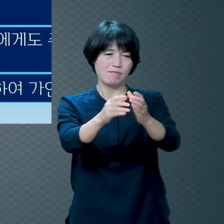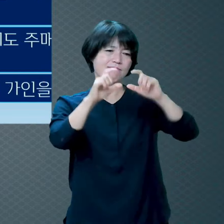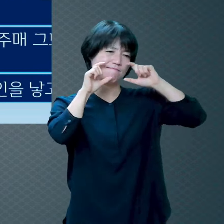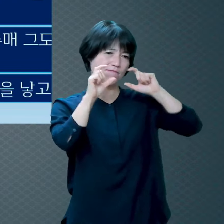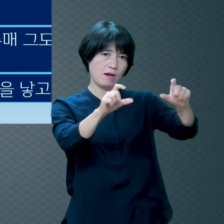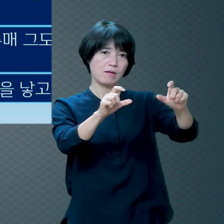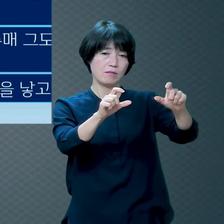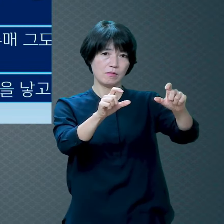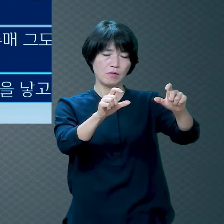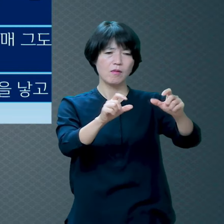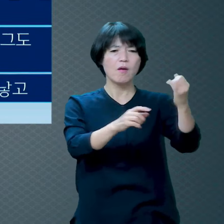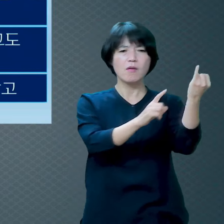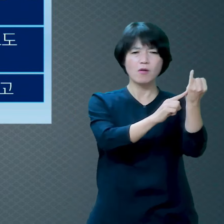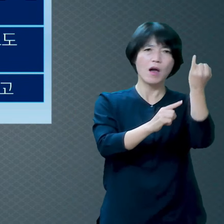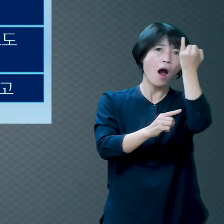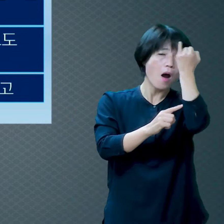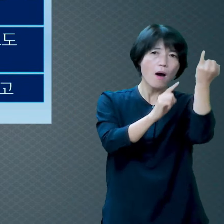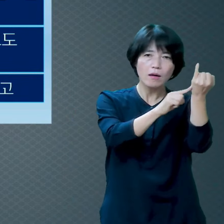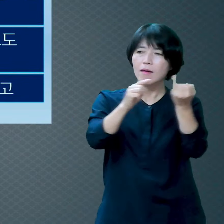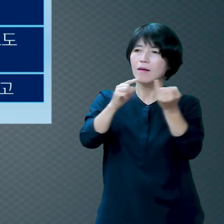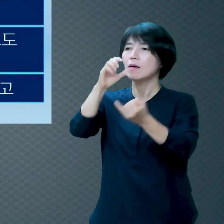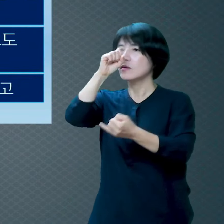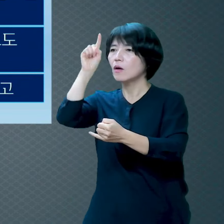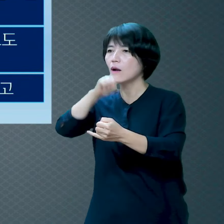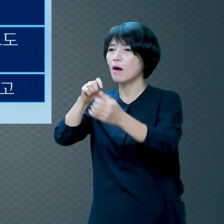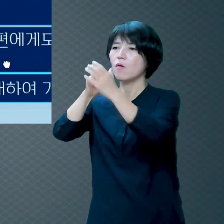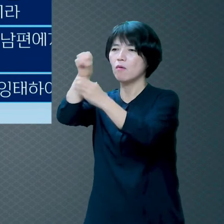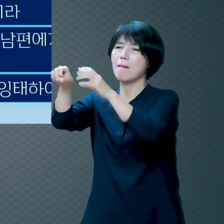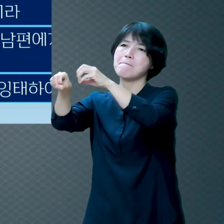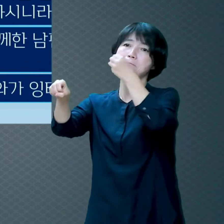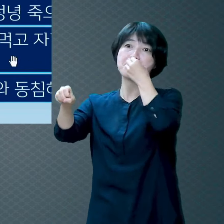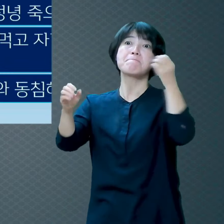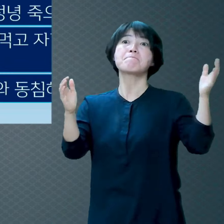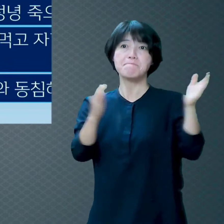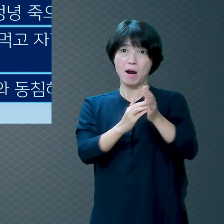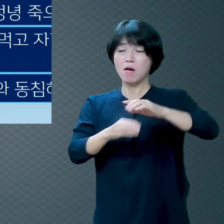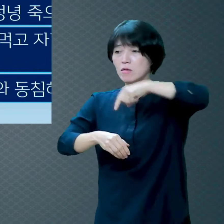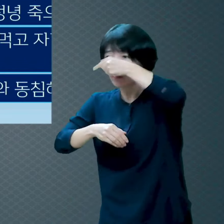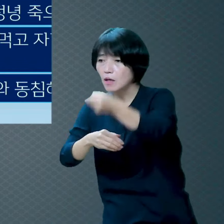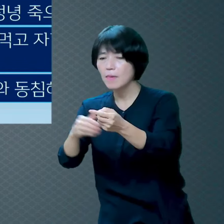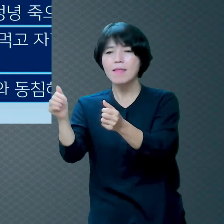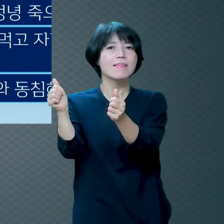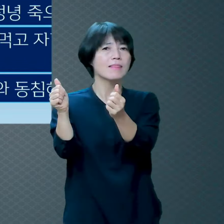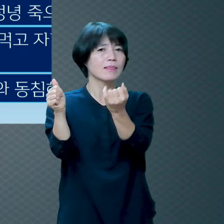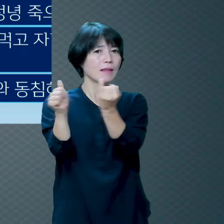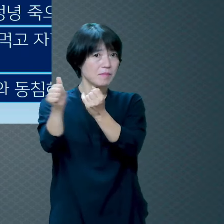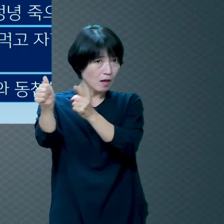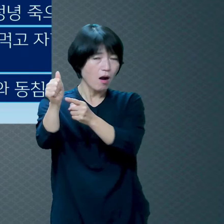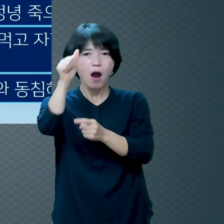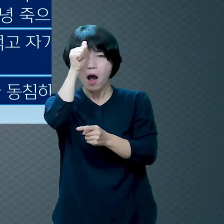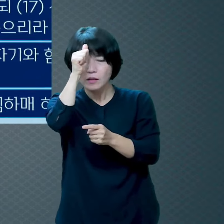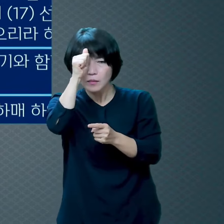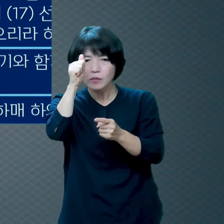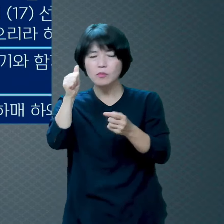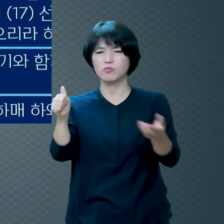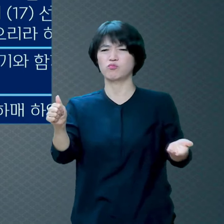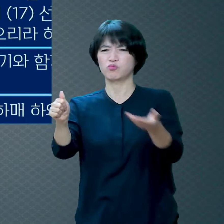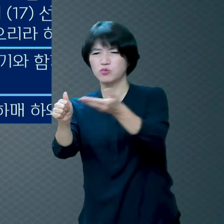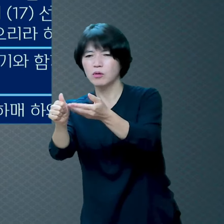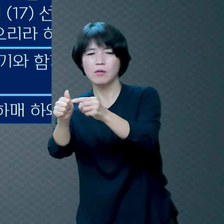자기와 함께한 남편에게도 주니까 남자도 먹었어요 그러면